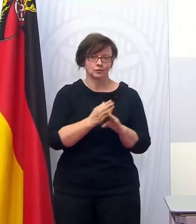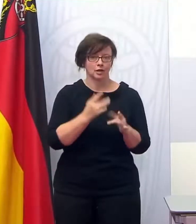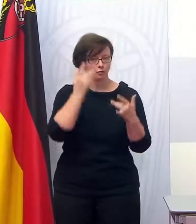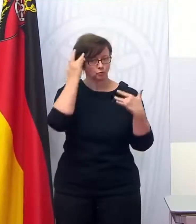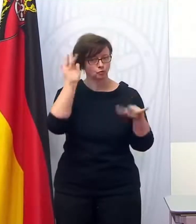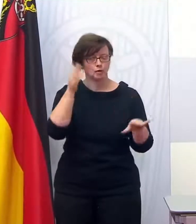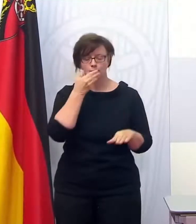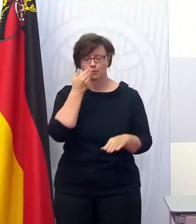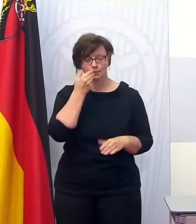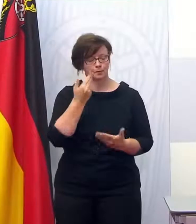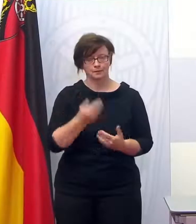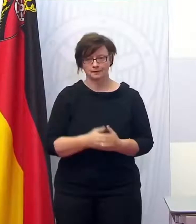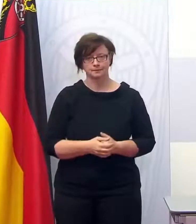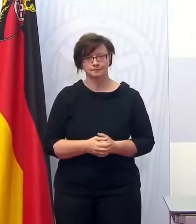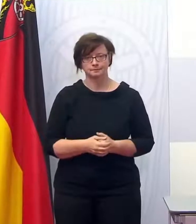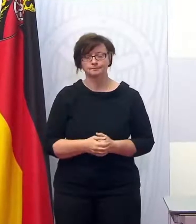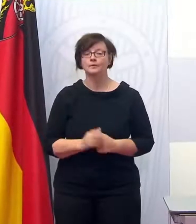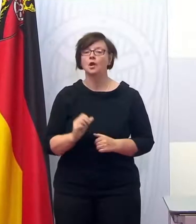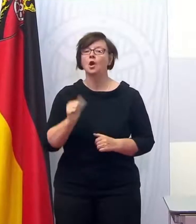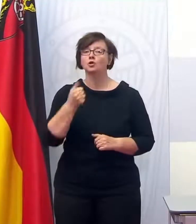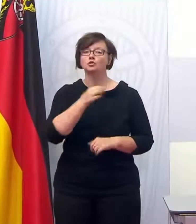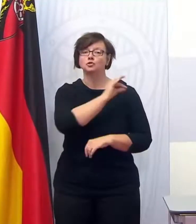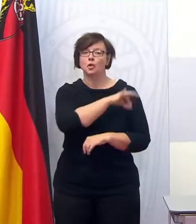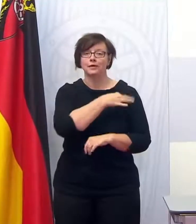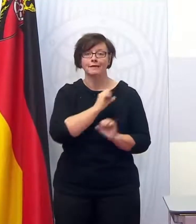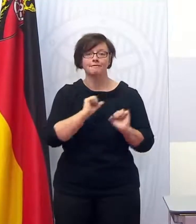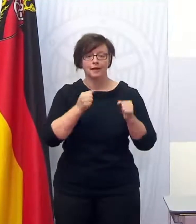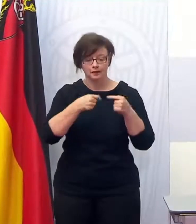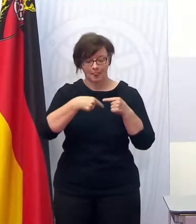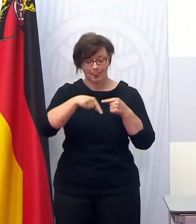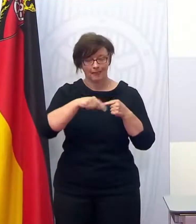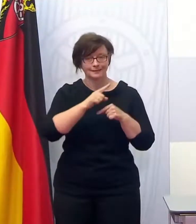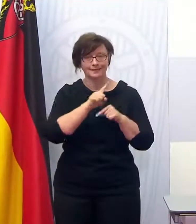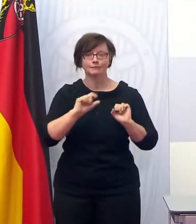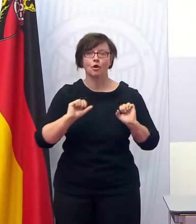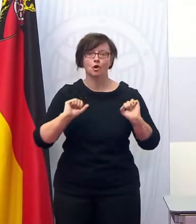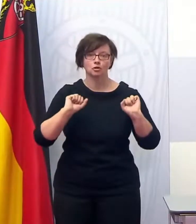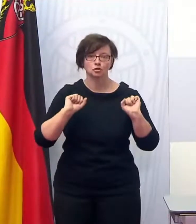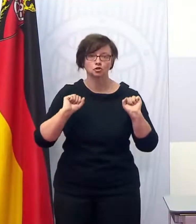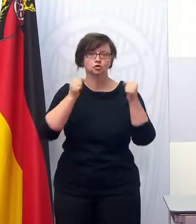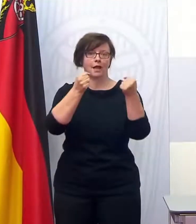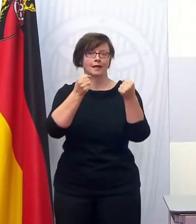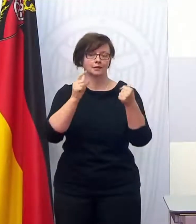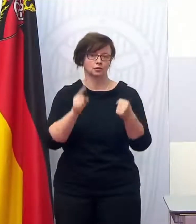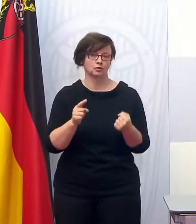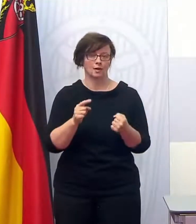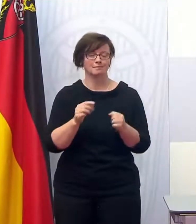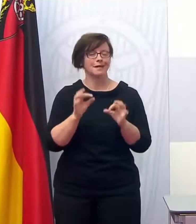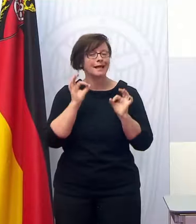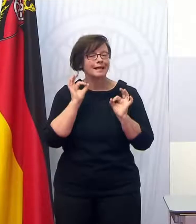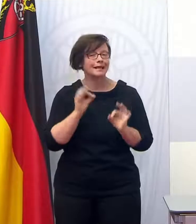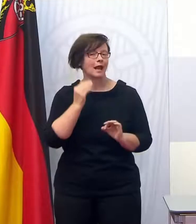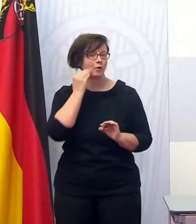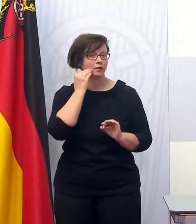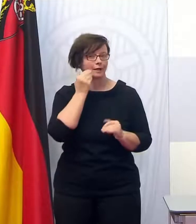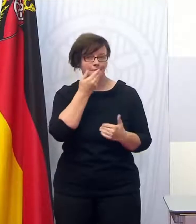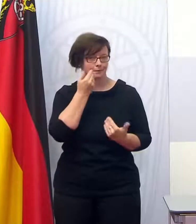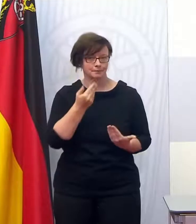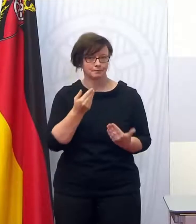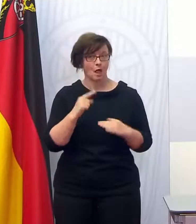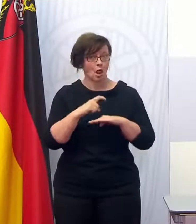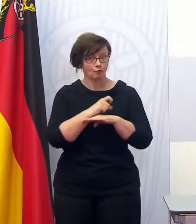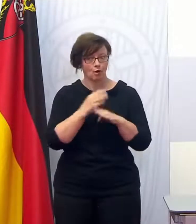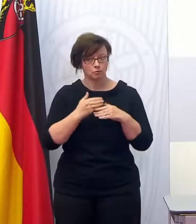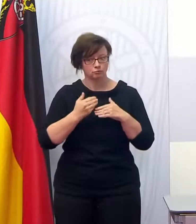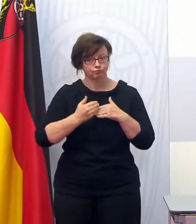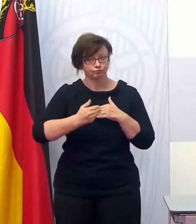erteilt wurde. Die Sonderimpfaktionen sollen noch diese Woche starten. Ein genaues Datum kann ich Ihnen noch nicht nennen. Ich höre, dass Worms